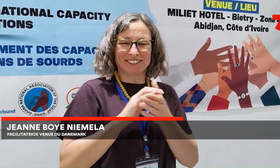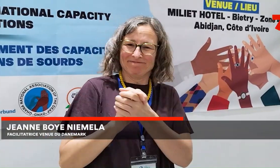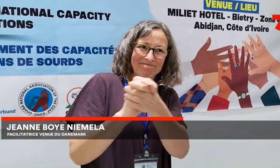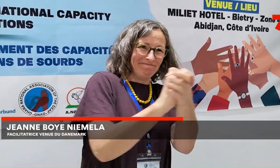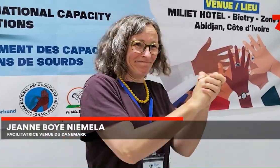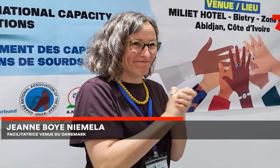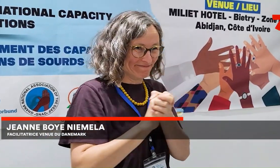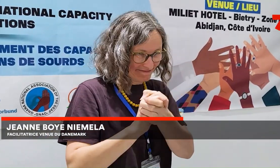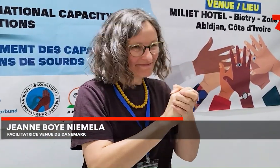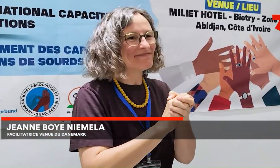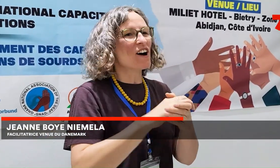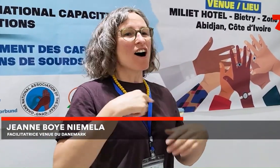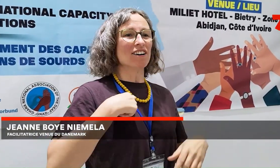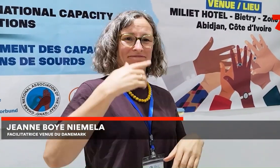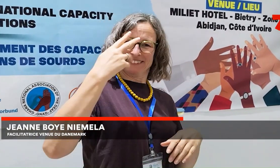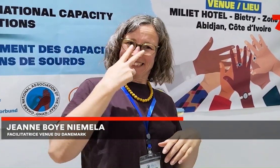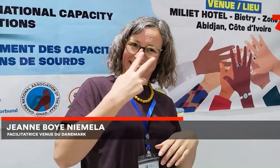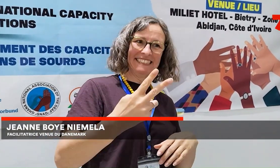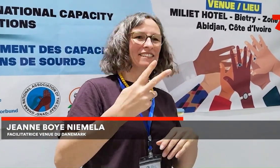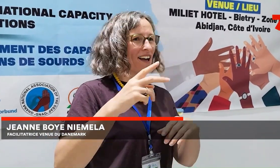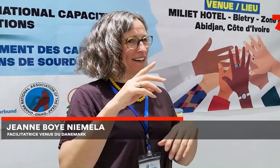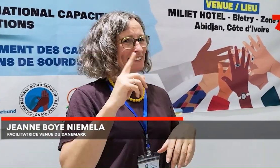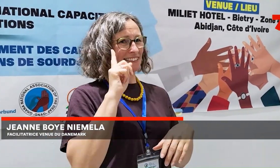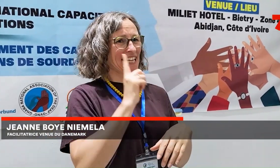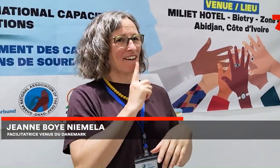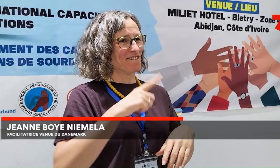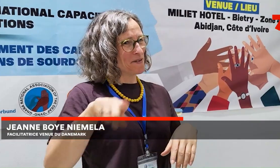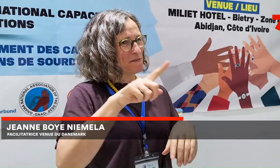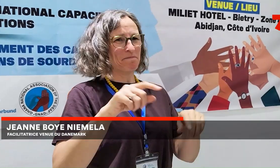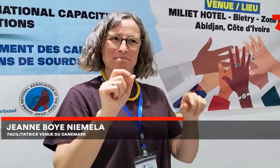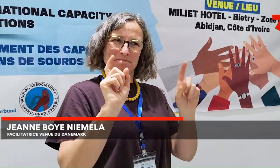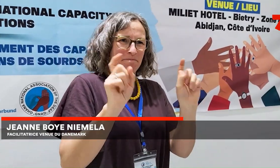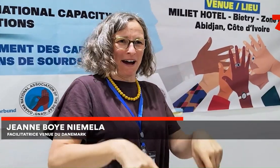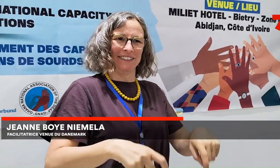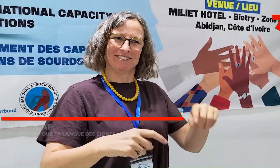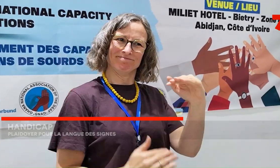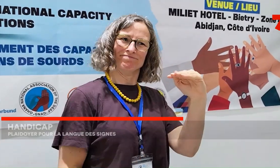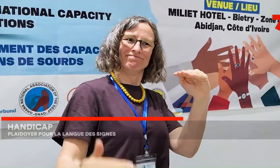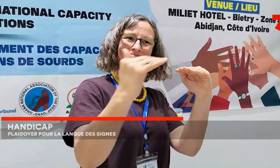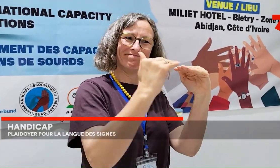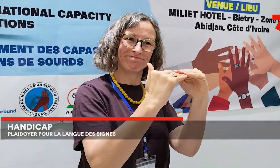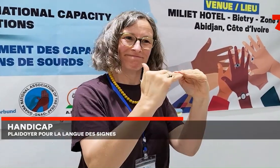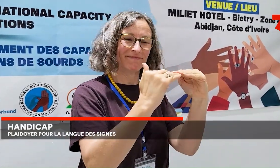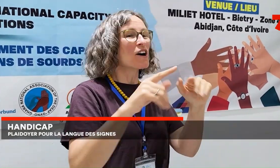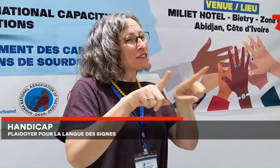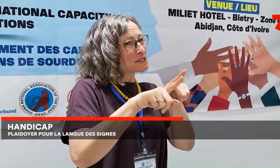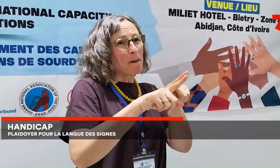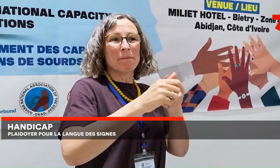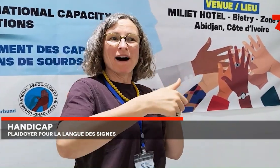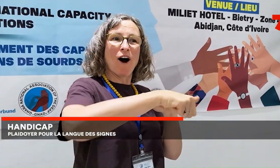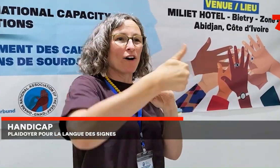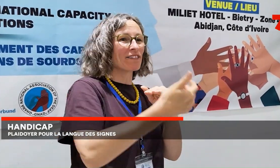Nous, les personnes sourdes, nous sommes confrontés aux mêmes problèmes et